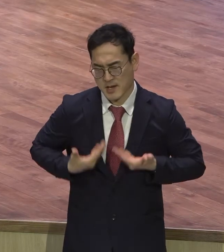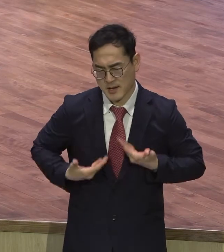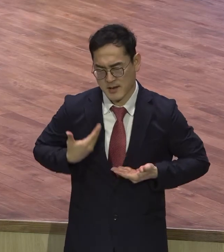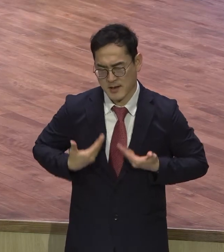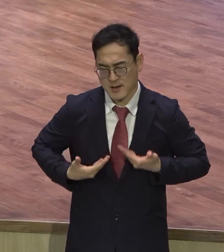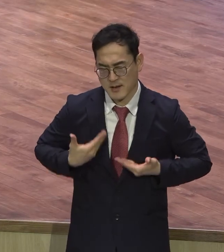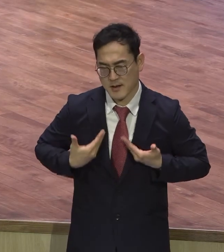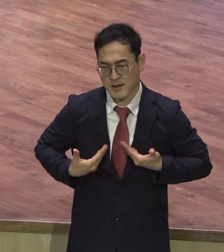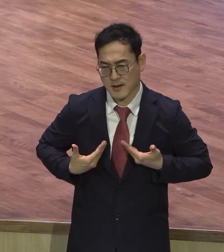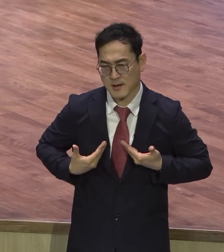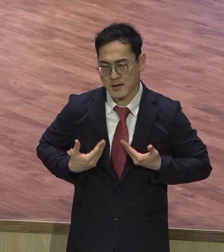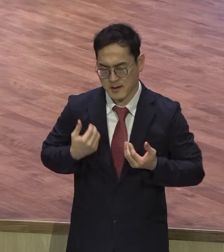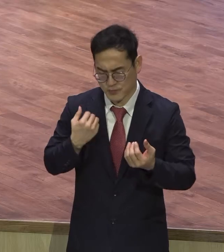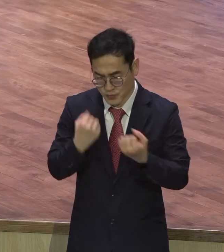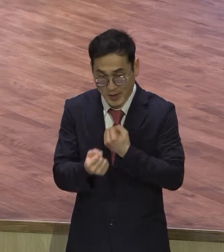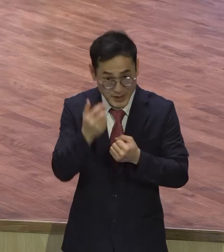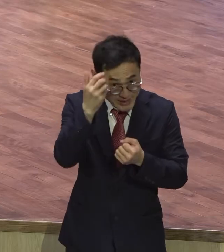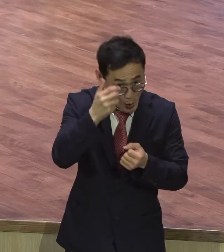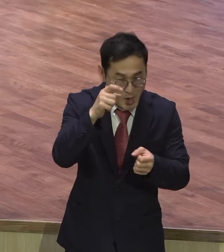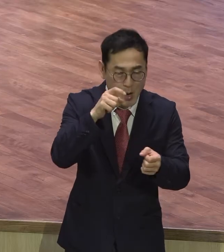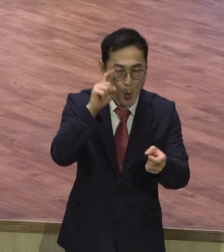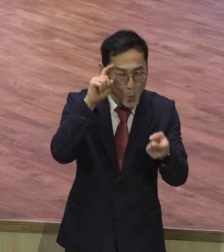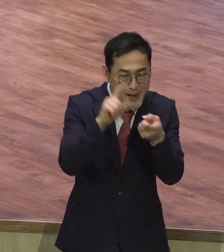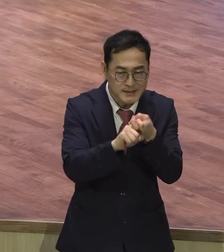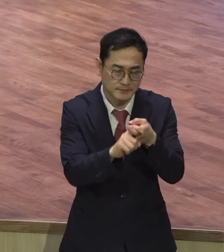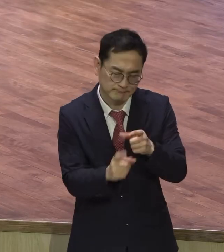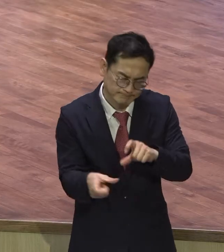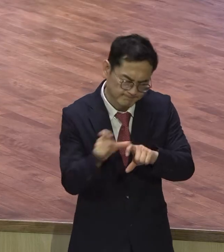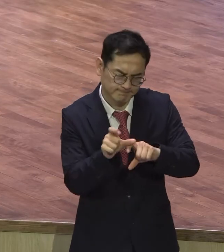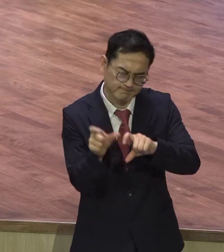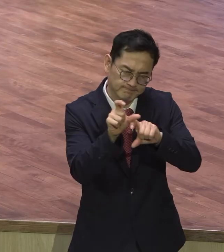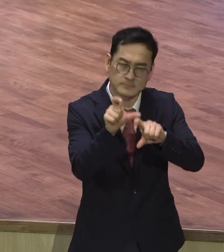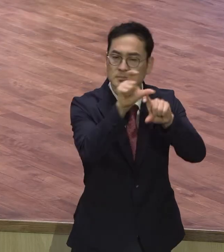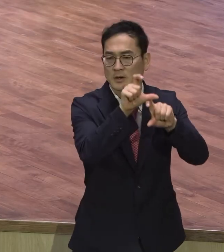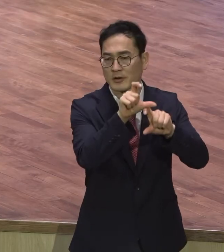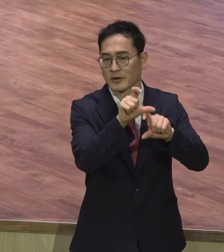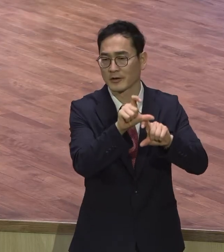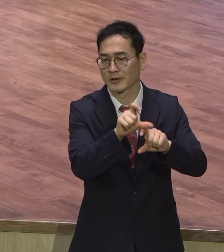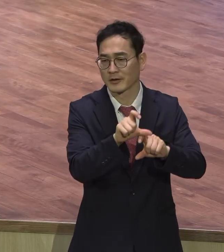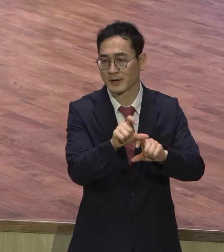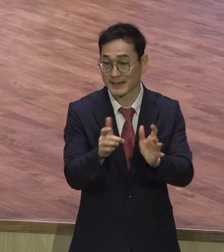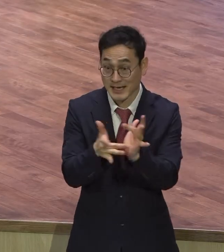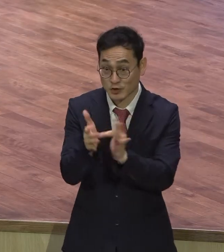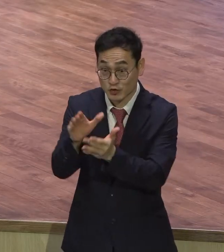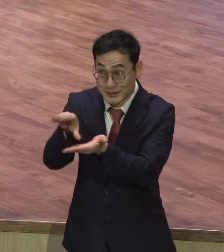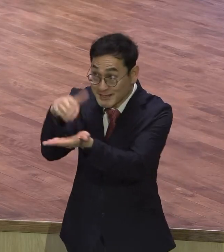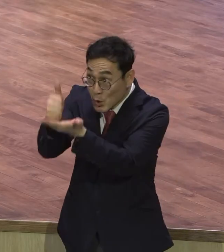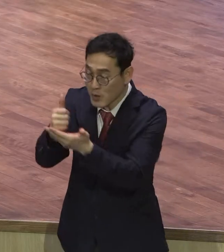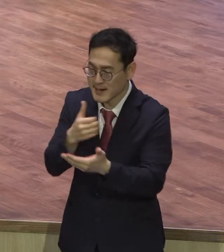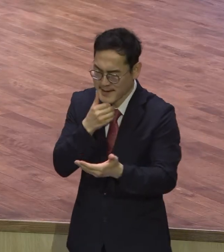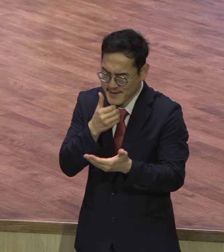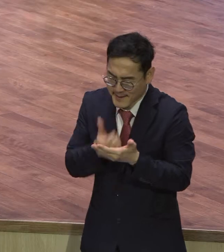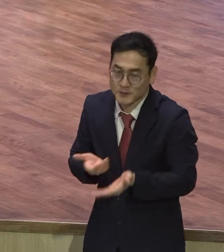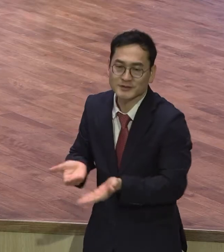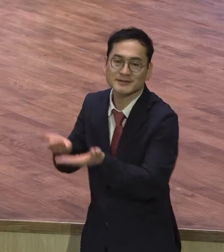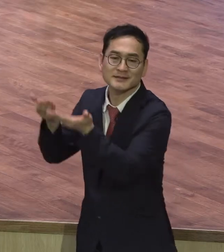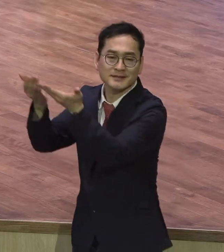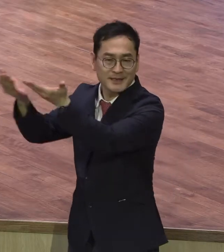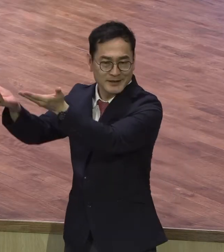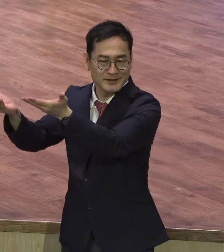대한 관심이 더 깊어지면서 예수 그리스도를 크게 감동시키는 현장 전도자들 다